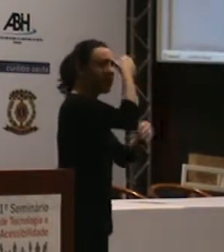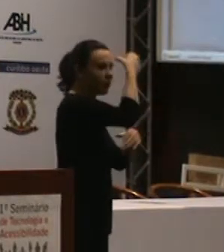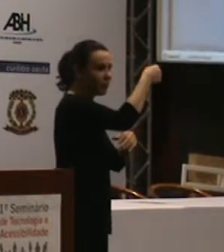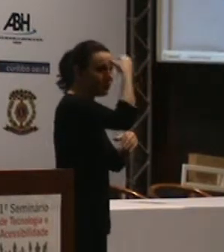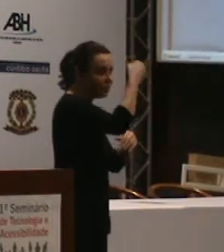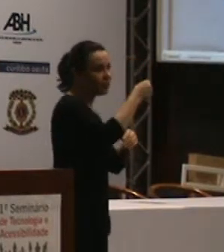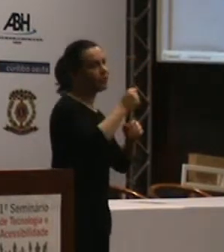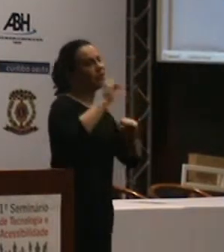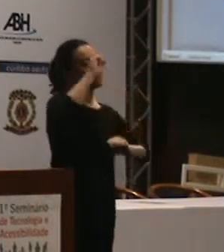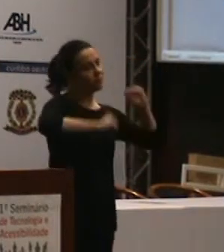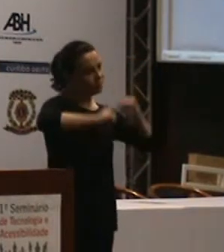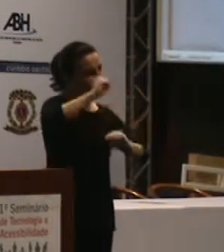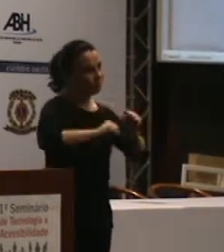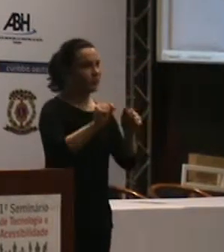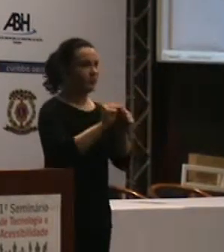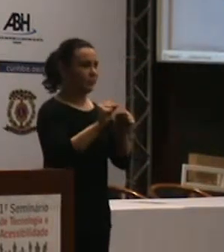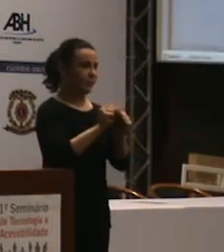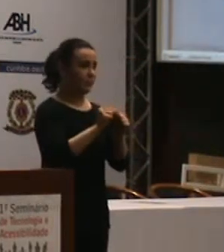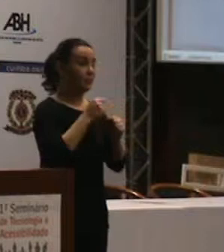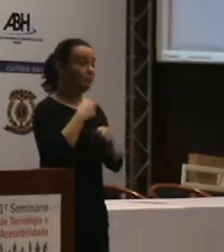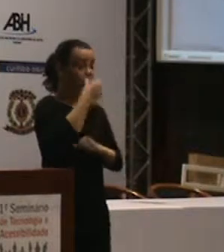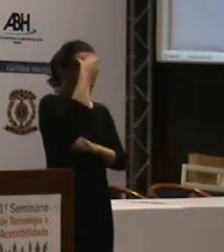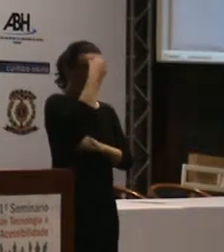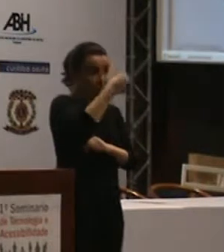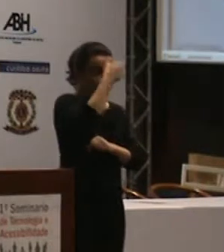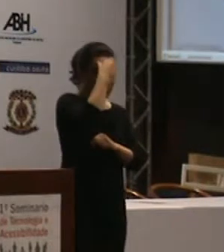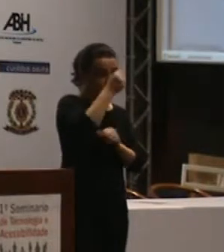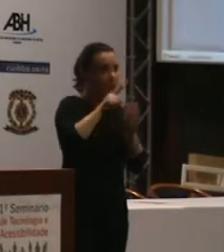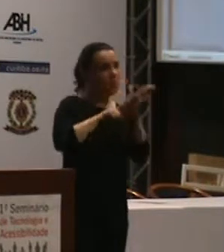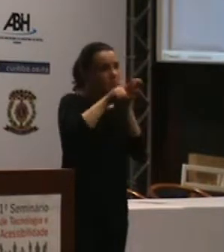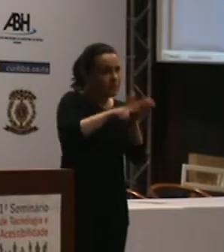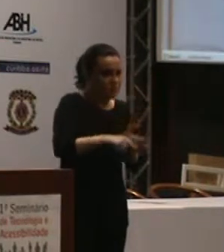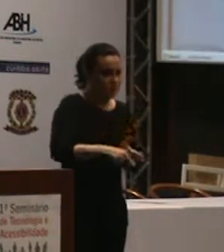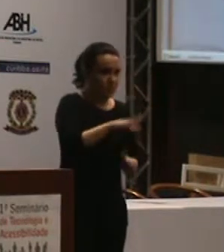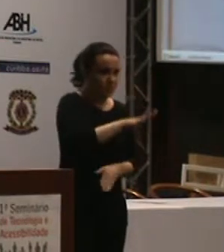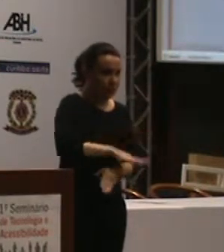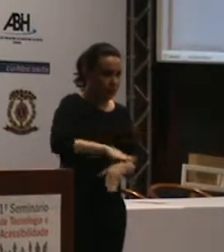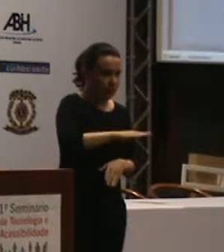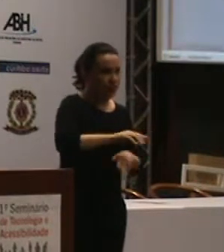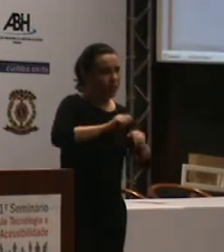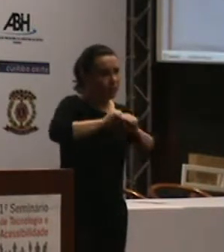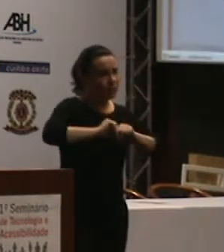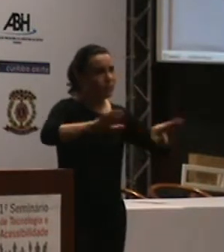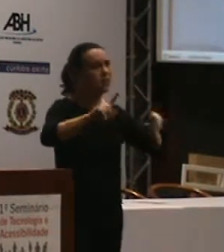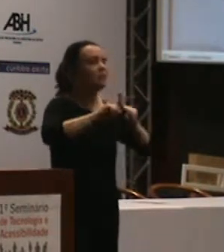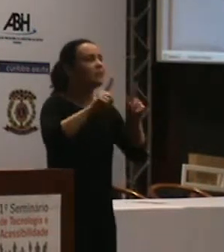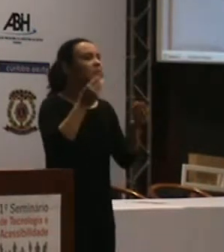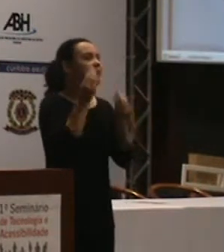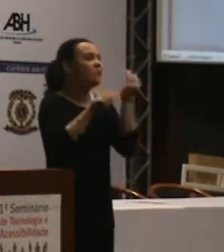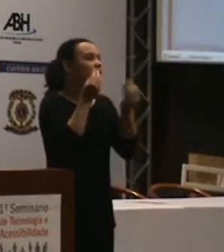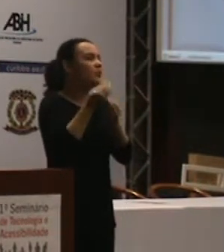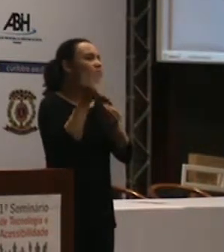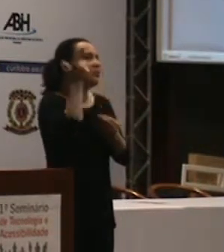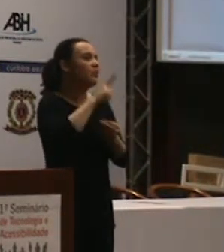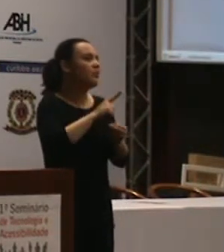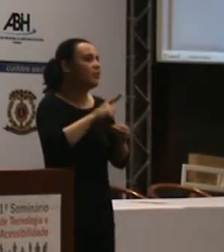instituição tem um ensino, a pesquisa e a extensão. Pontualmente, a gente vai levar para várias pessoas. Mas como você consegue tornar isso um larga escala?